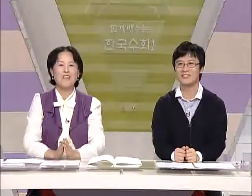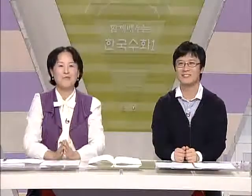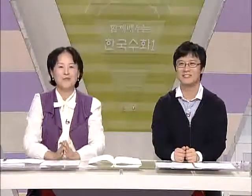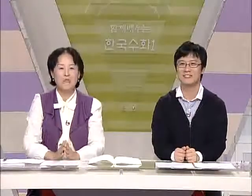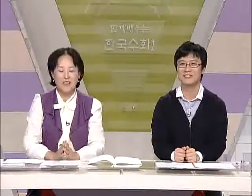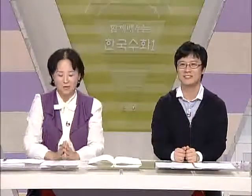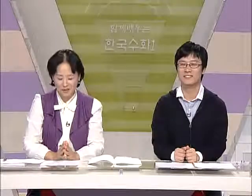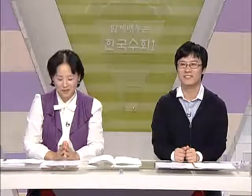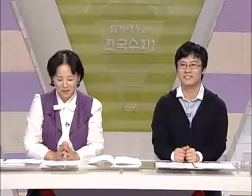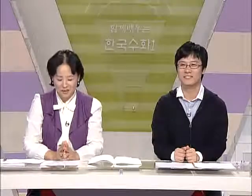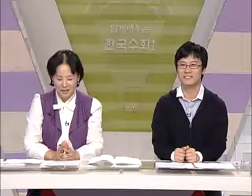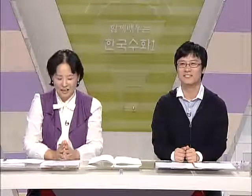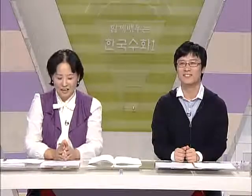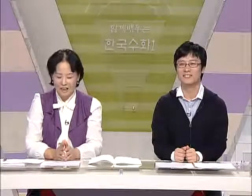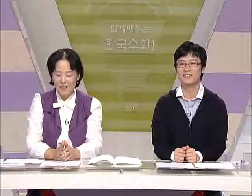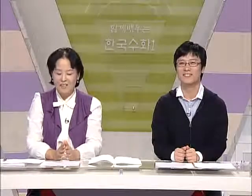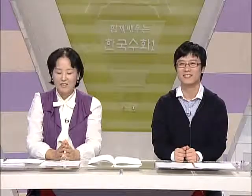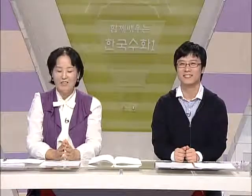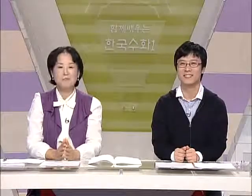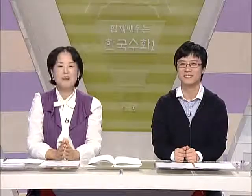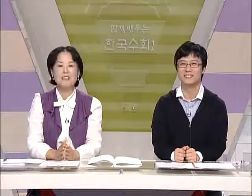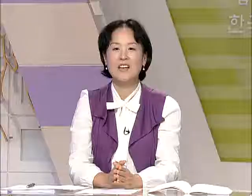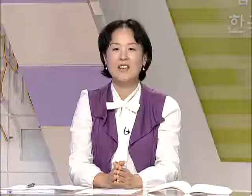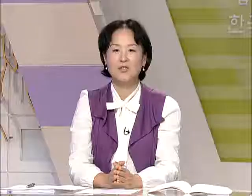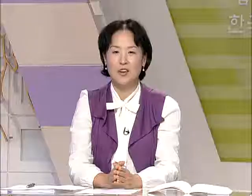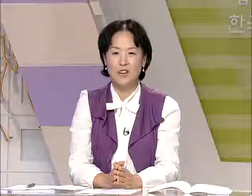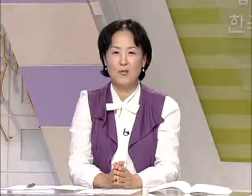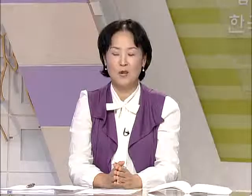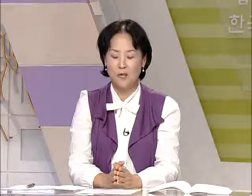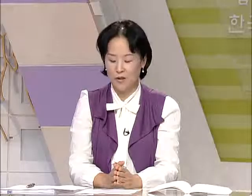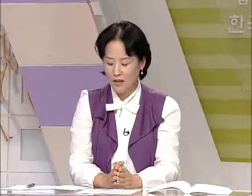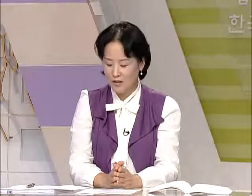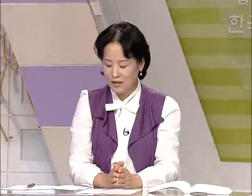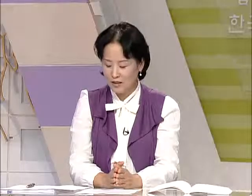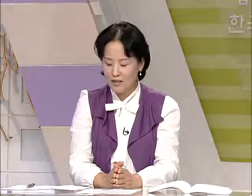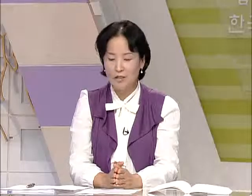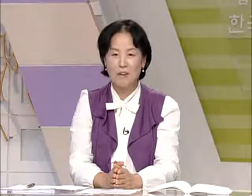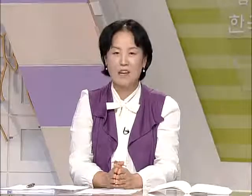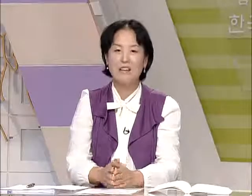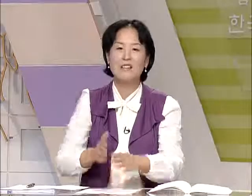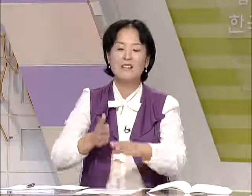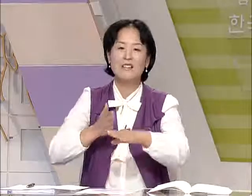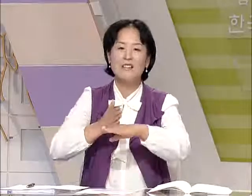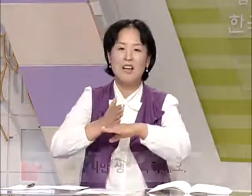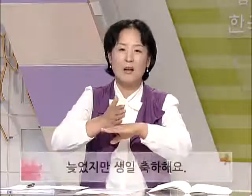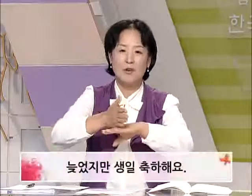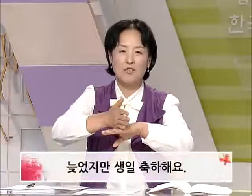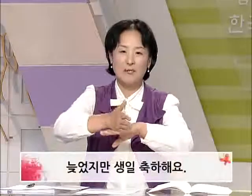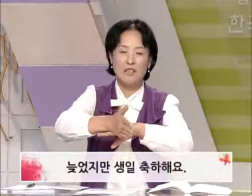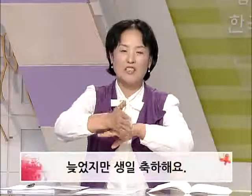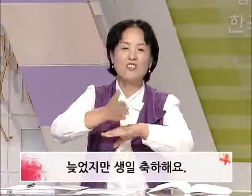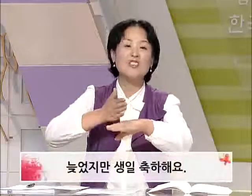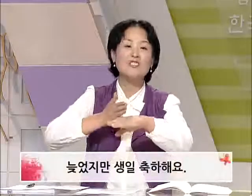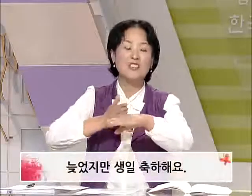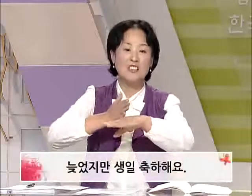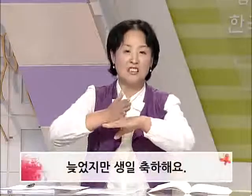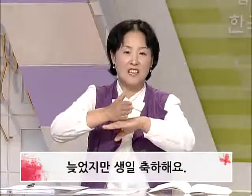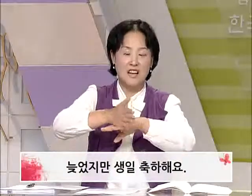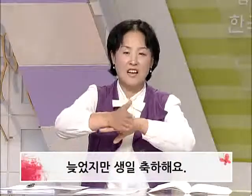표현을 해주고 있습니다. 자 늦었지만 생일 축하해요. 배워볼까요? 자 늦었지만 늦다 배웠습니다. 천천히 느리다.